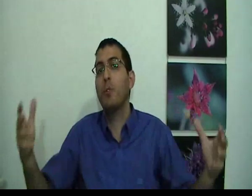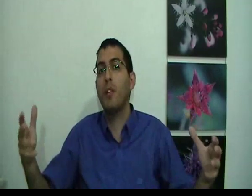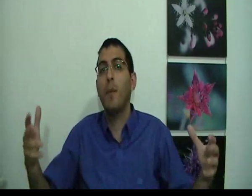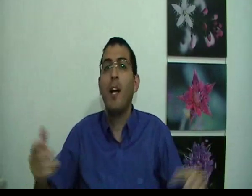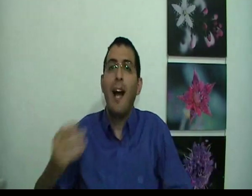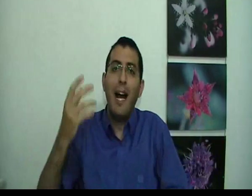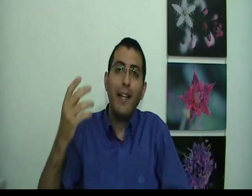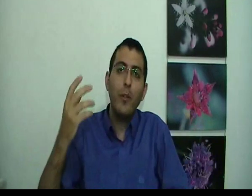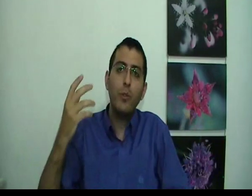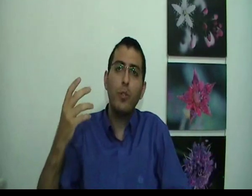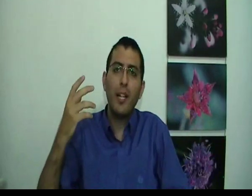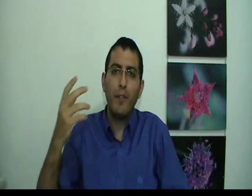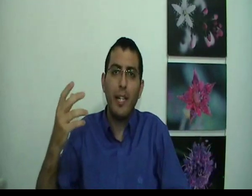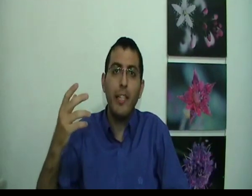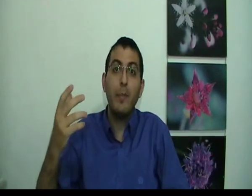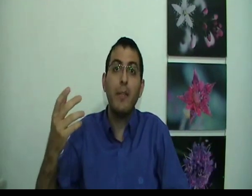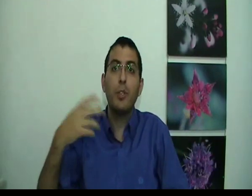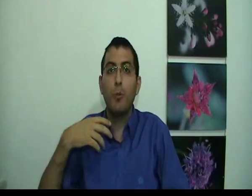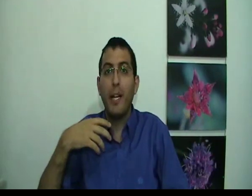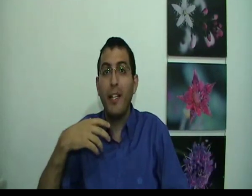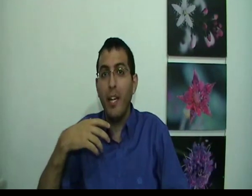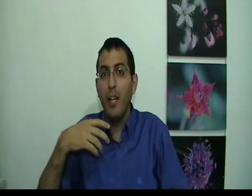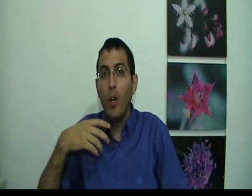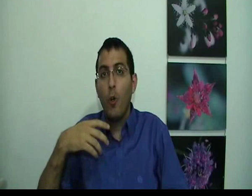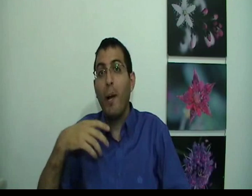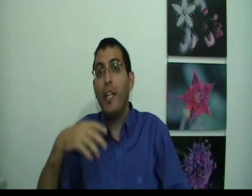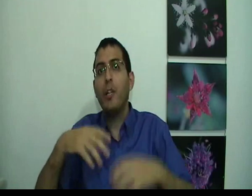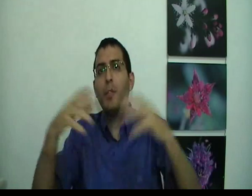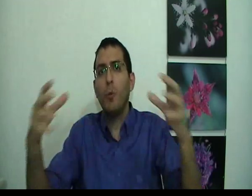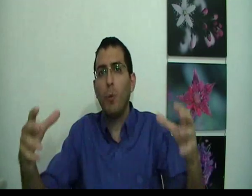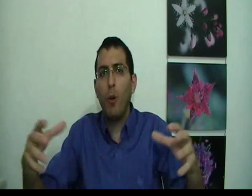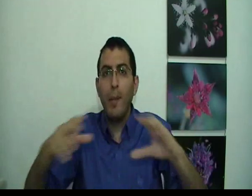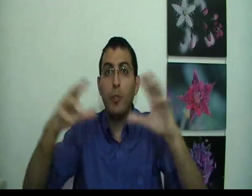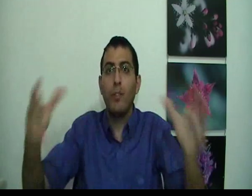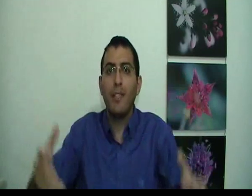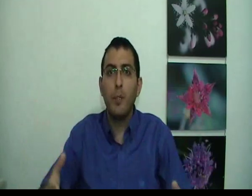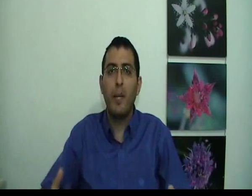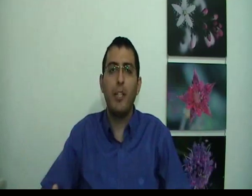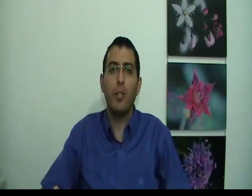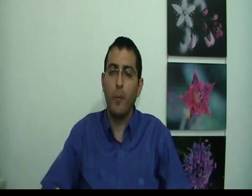מסוים, אני הוא סוג של חוויה, יש בן אדם כשהוא אומר אני הוא כולל בתוך זה את המשפחה שלו,